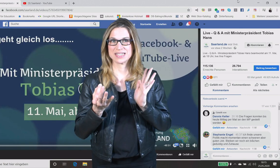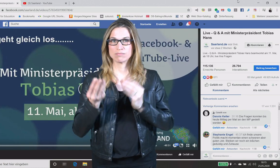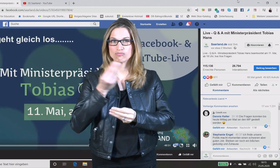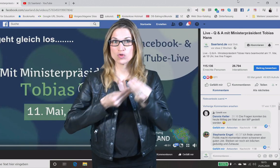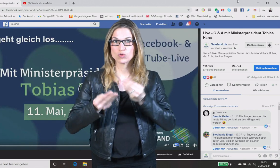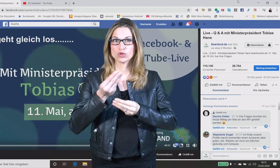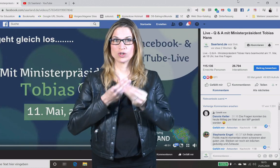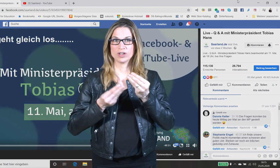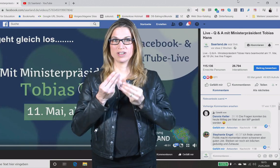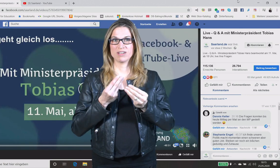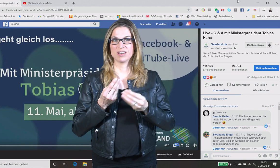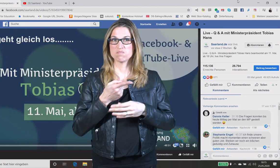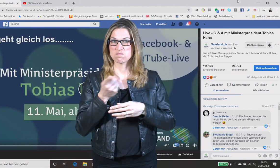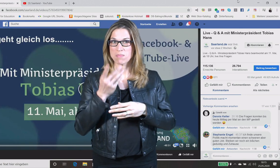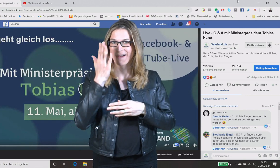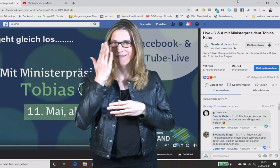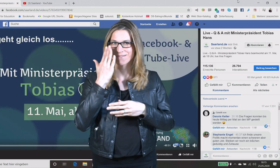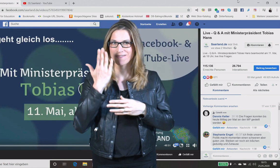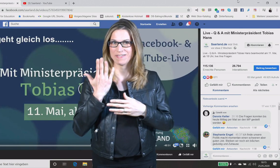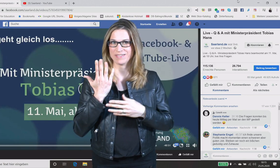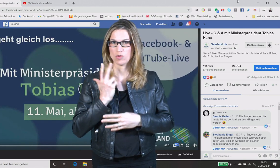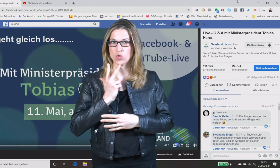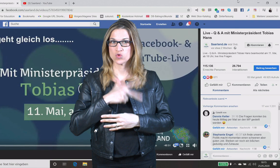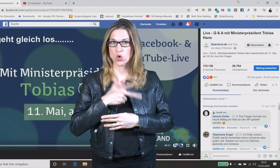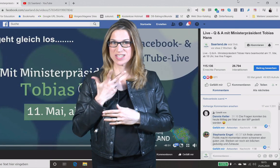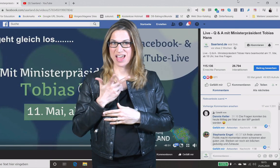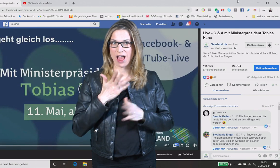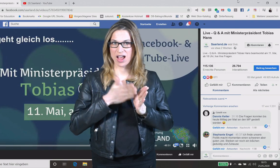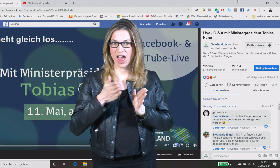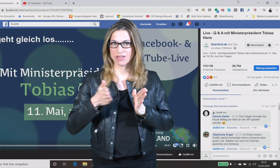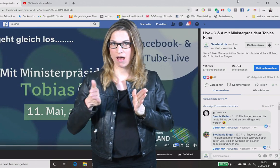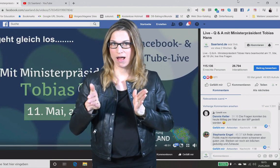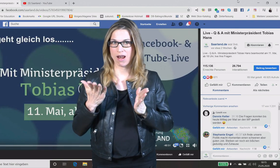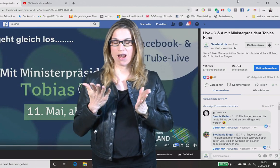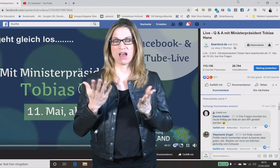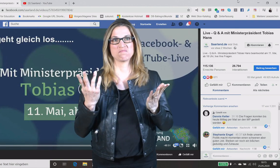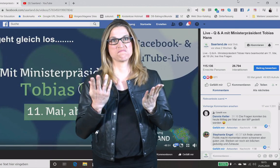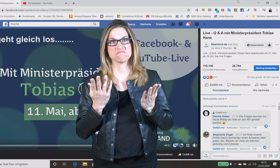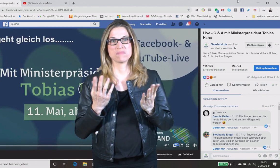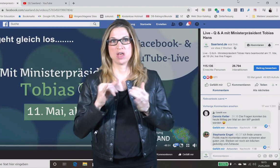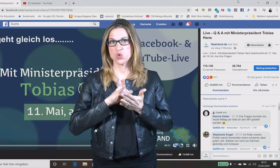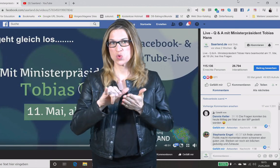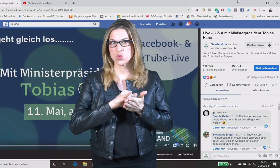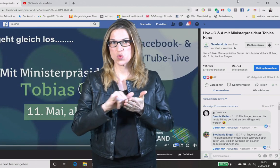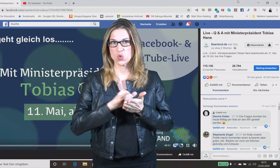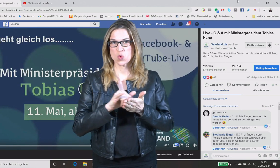es erlebt haben. In den Social-Medien-Kanälen, sei es YouTube, Twitter oder Facebook,